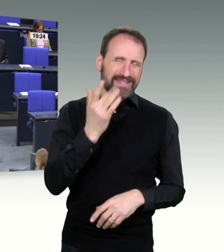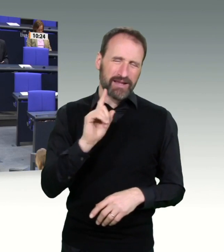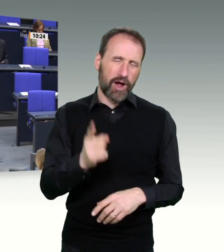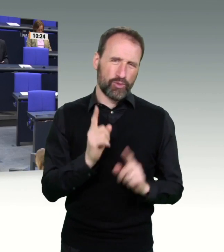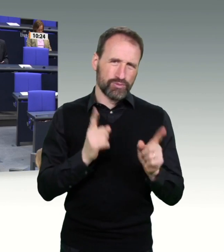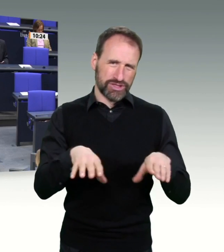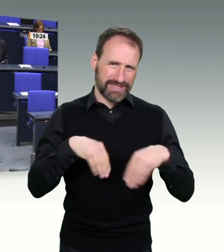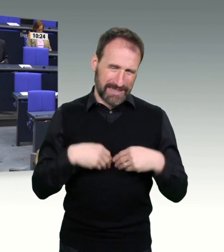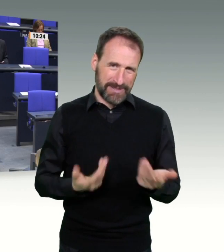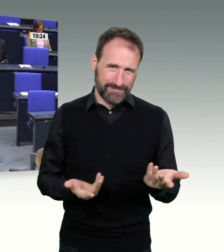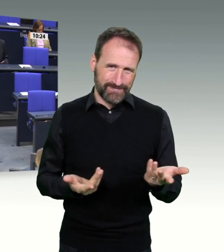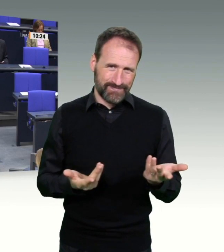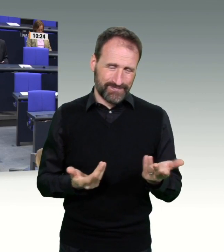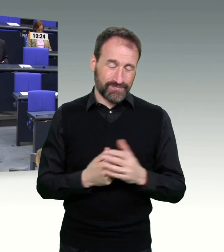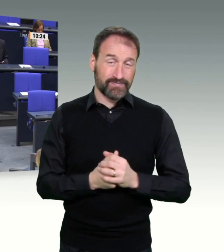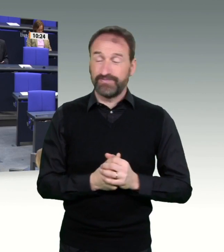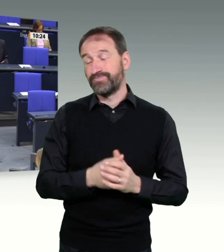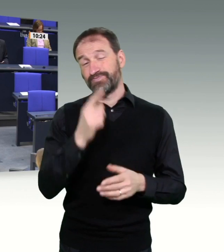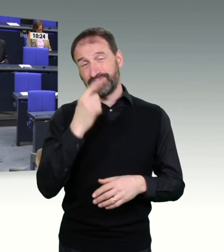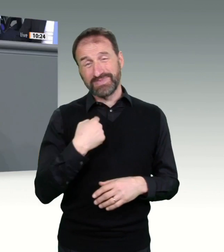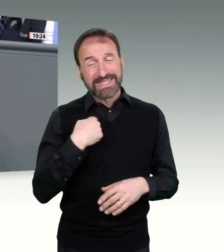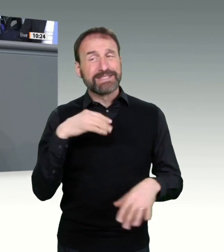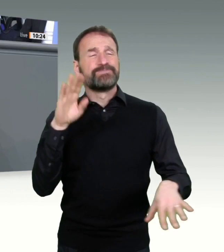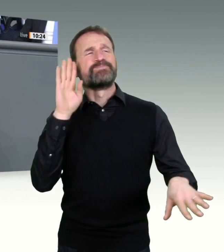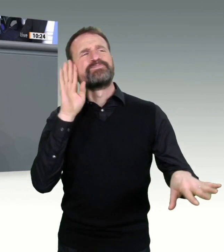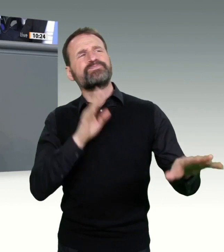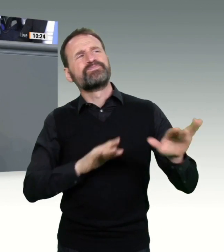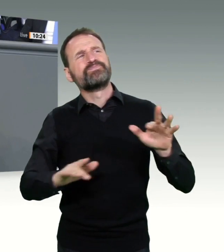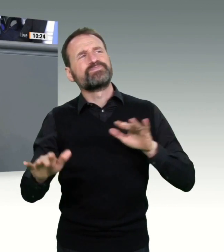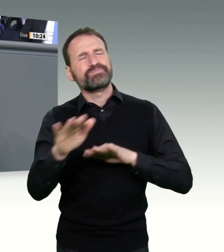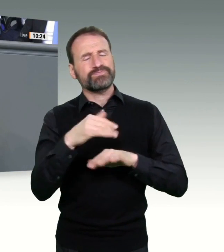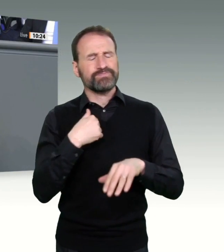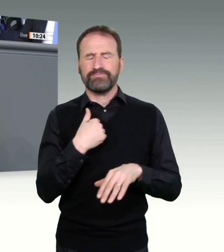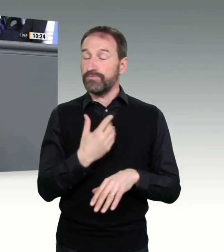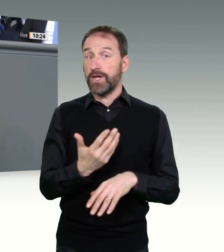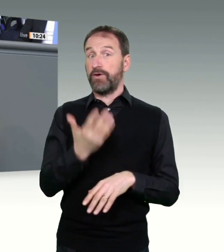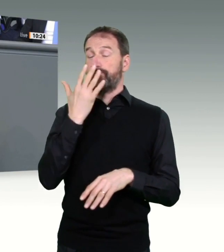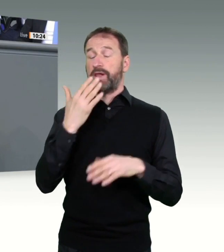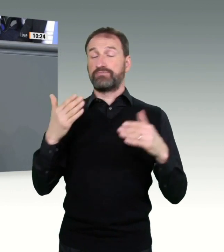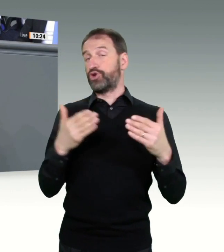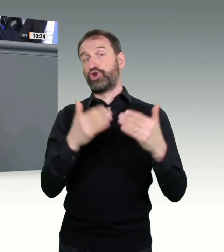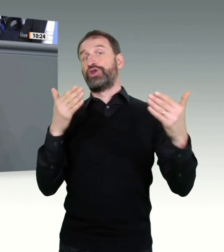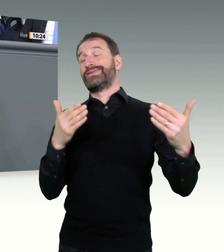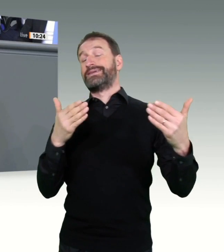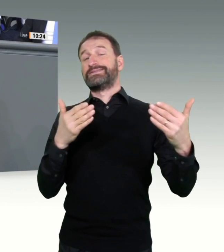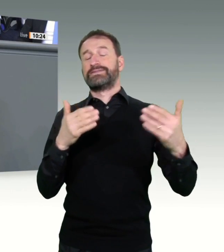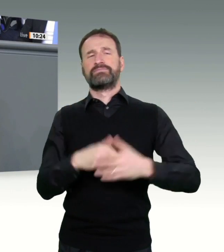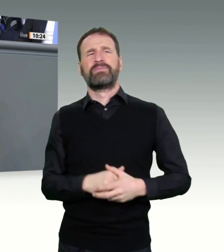finde ich einen bemerkenswerten Kontrast zwischen dem Beschluss, den die Gesundheitsministerkonferenz